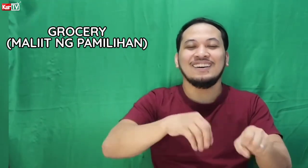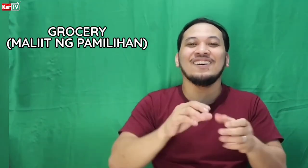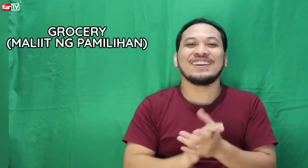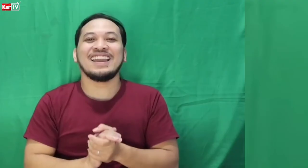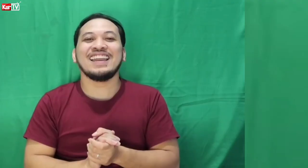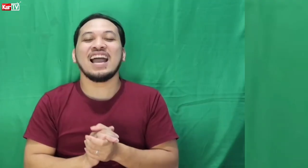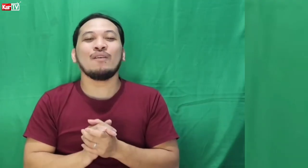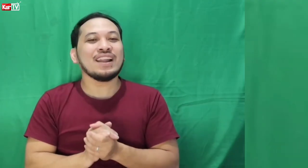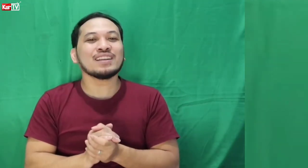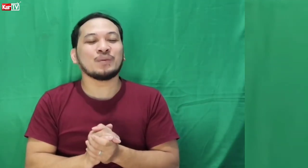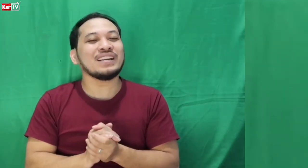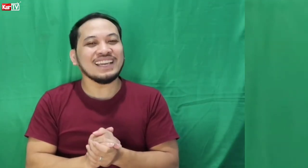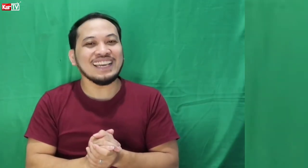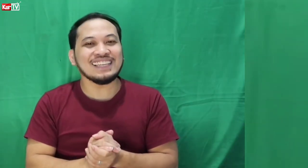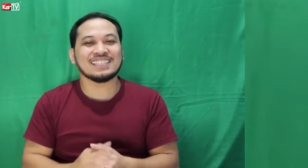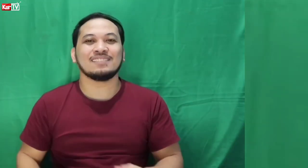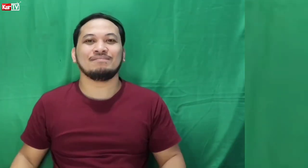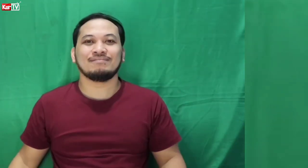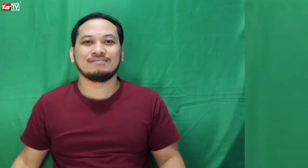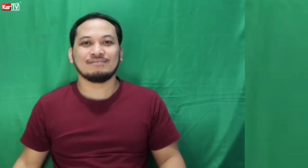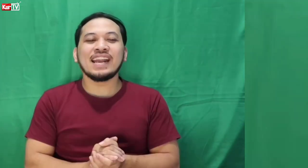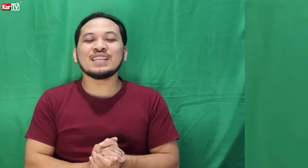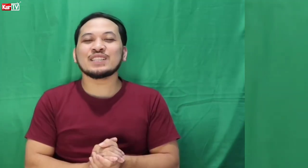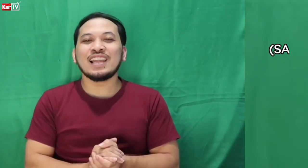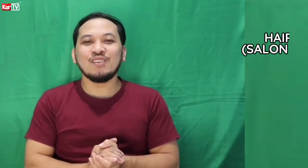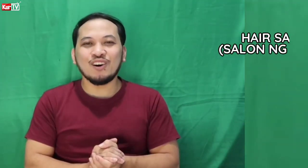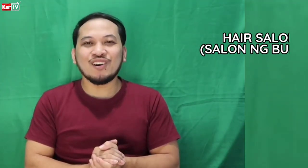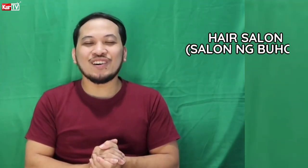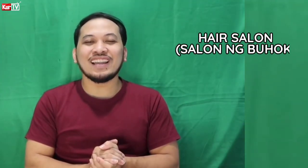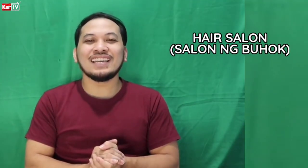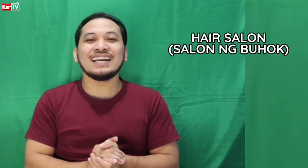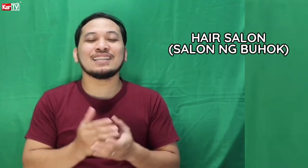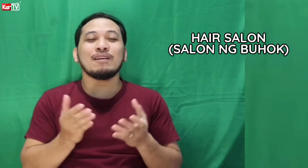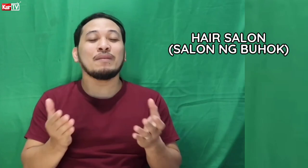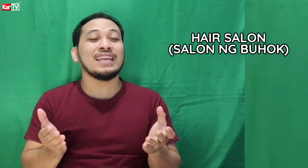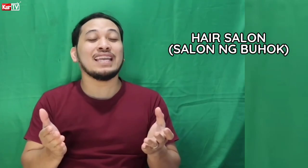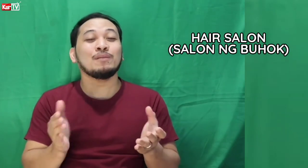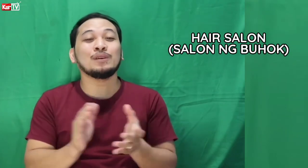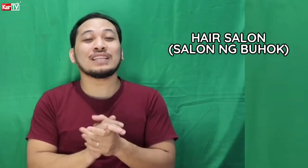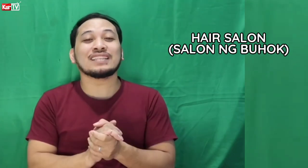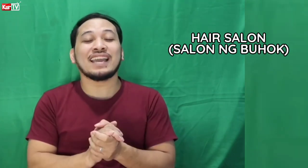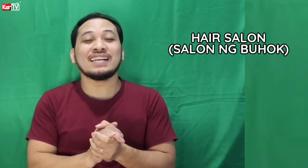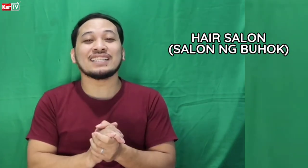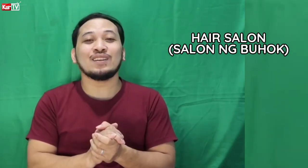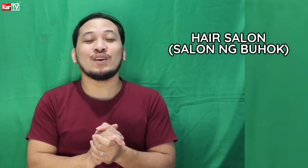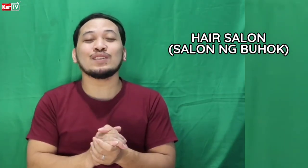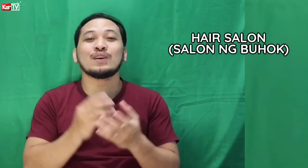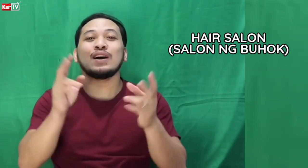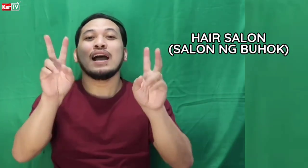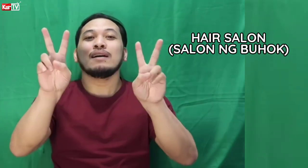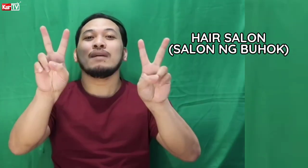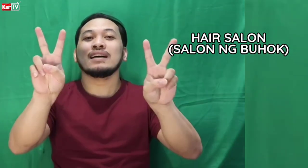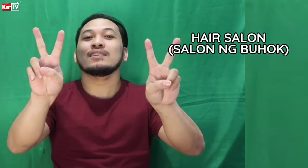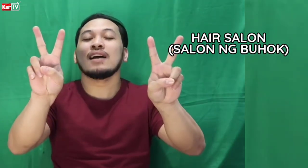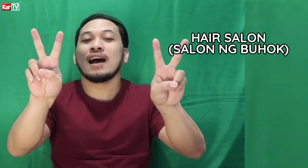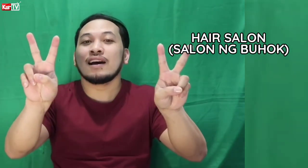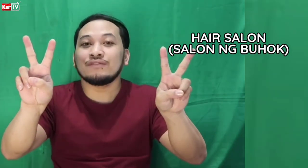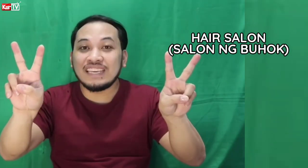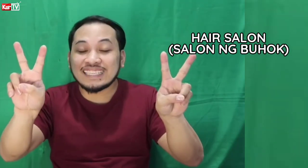Okay. Our next word is hair salon. Ayan. Sa mga mahilig pumunta sa hair salon. So, mag V